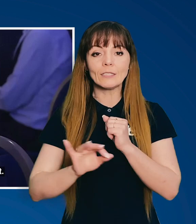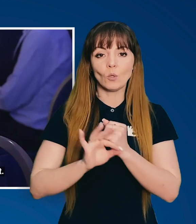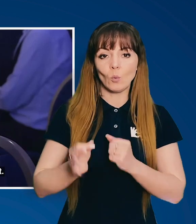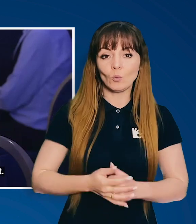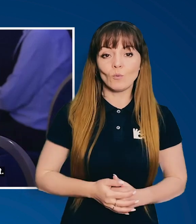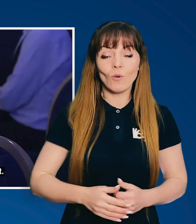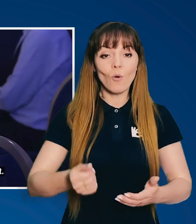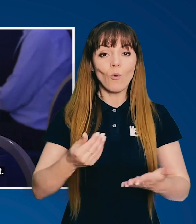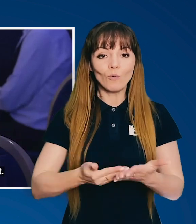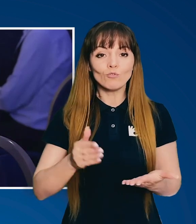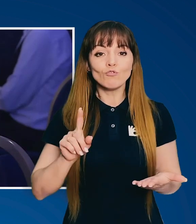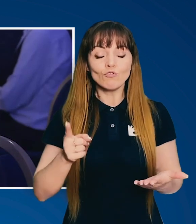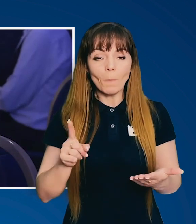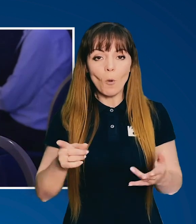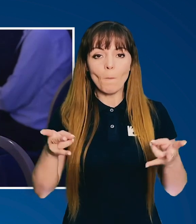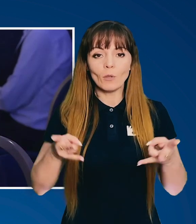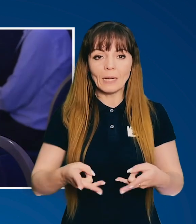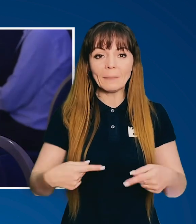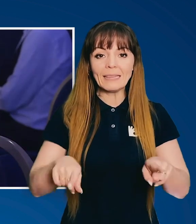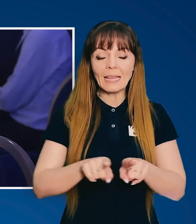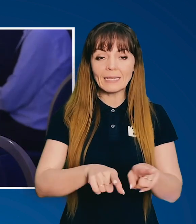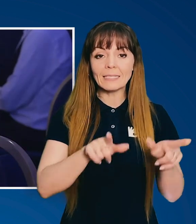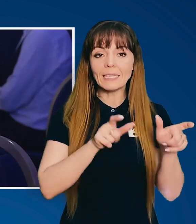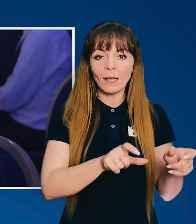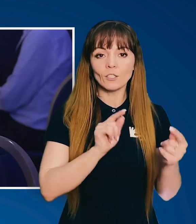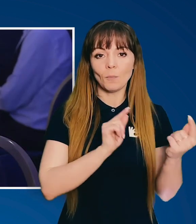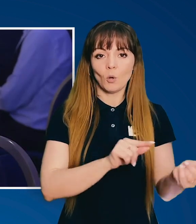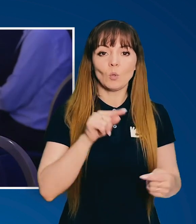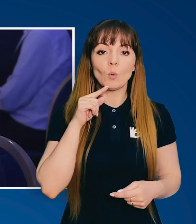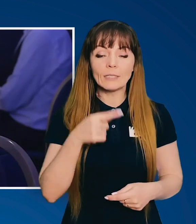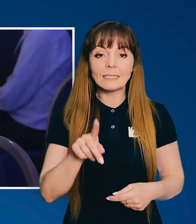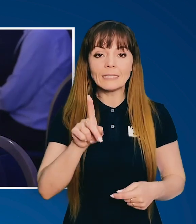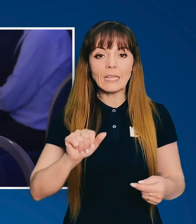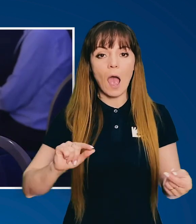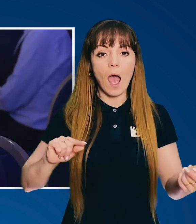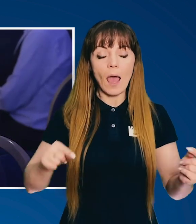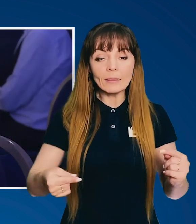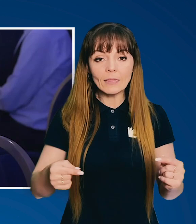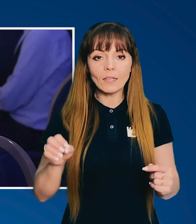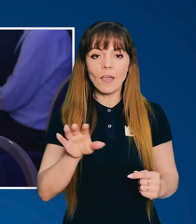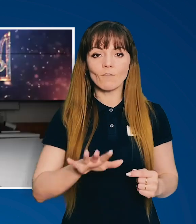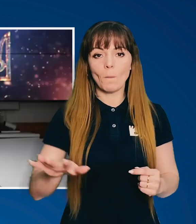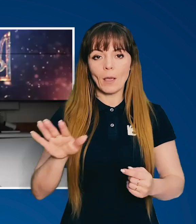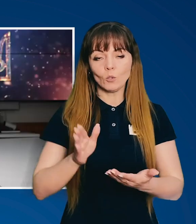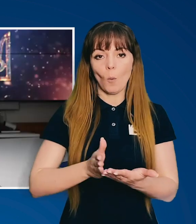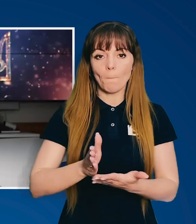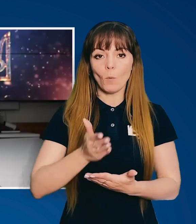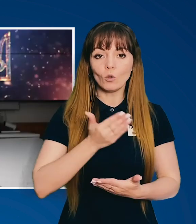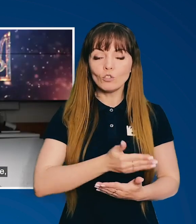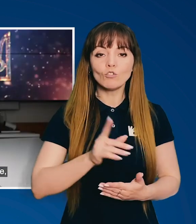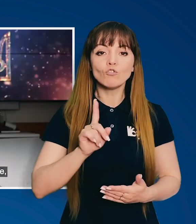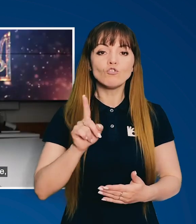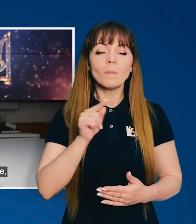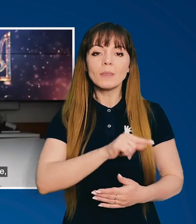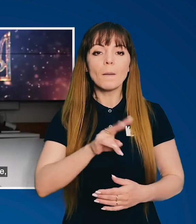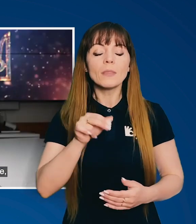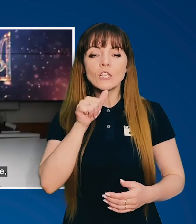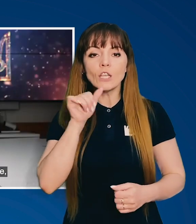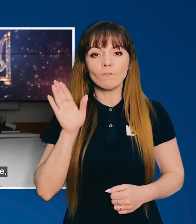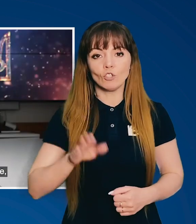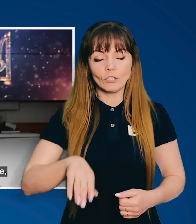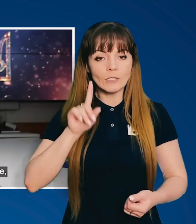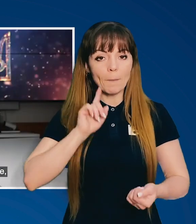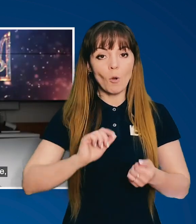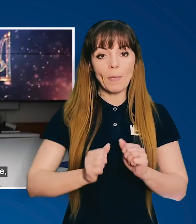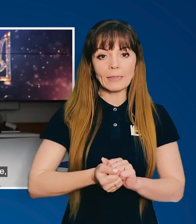Заходу, і для Сходу. Ось чому потрібні такі санкції проти Росії за антиєвропейську політику, щоб там